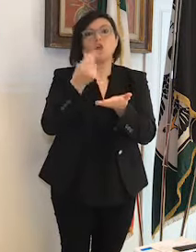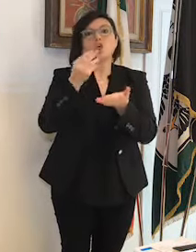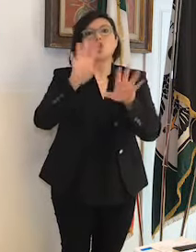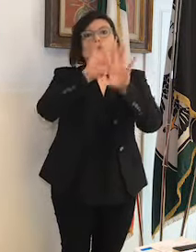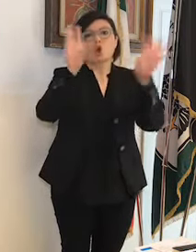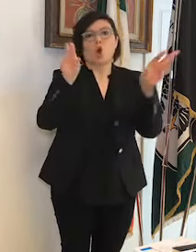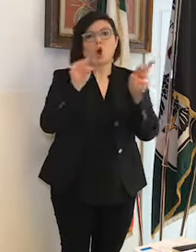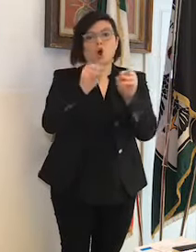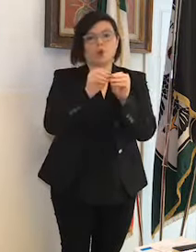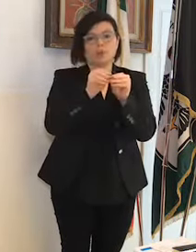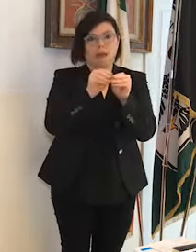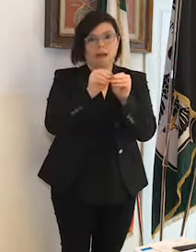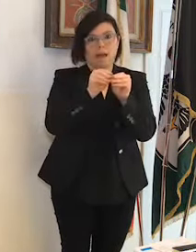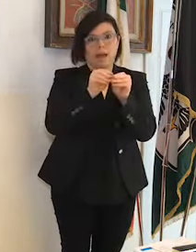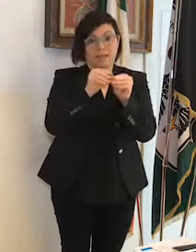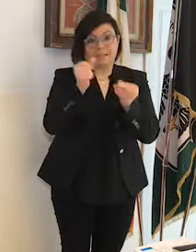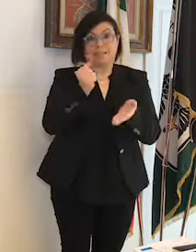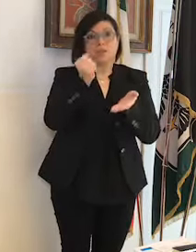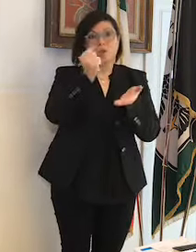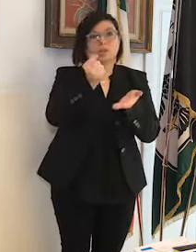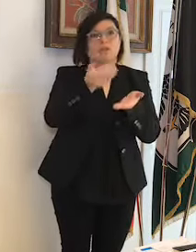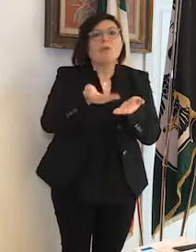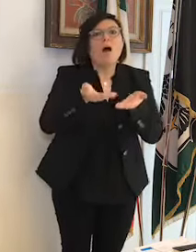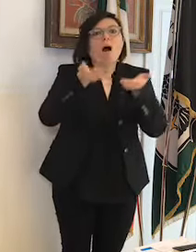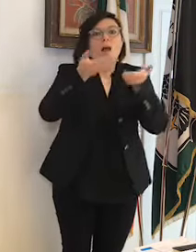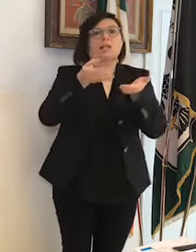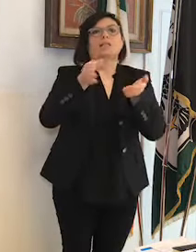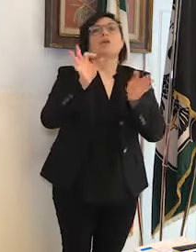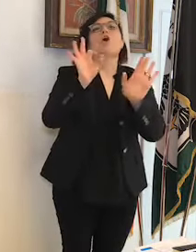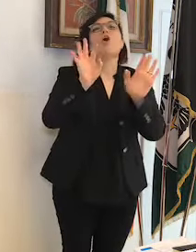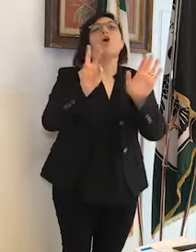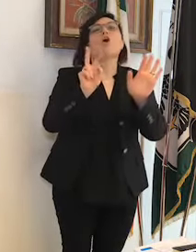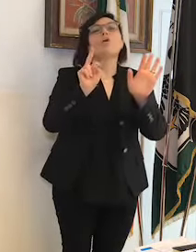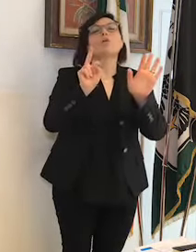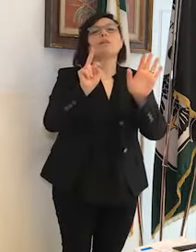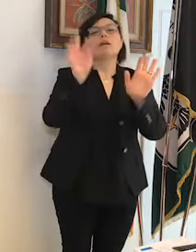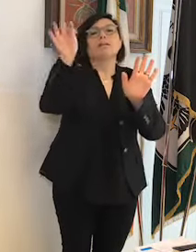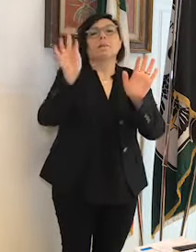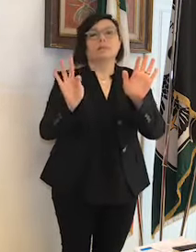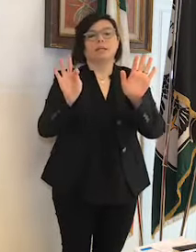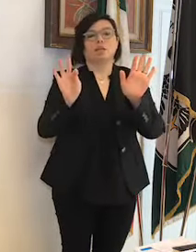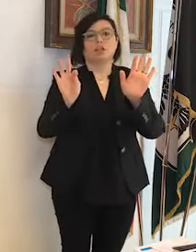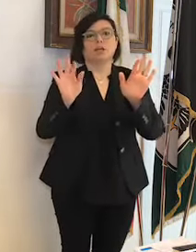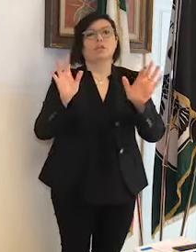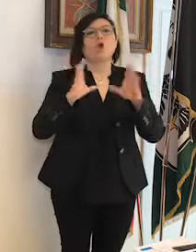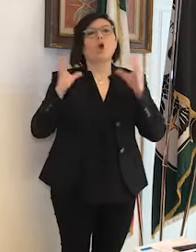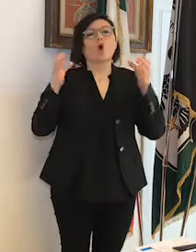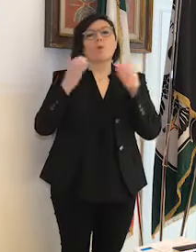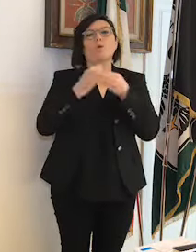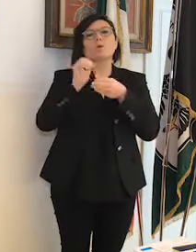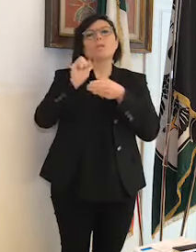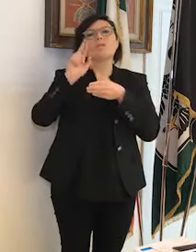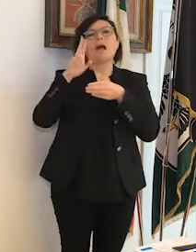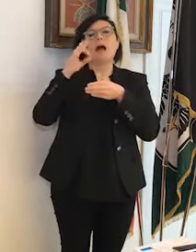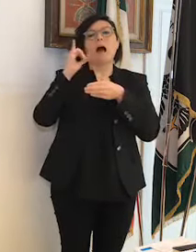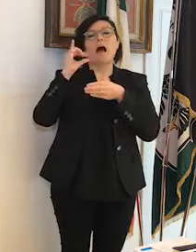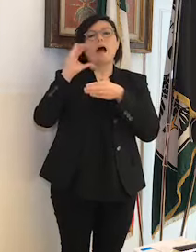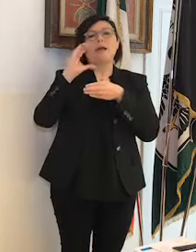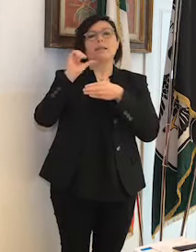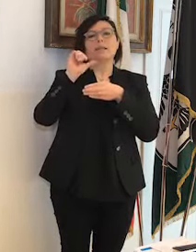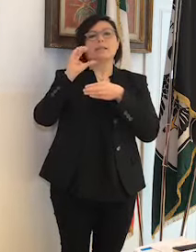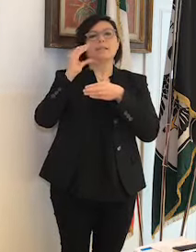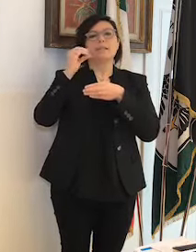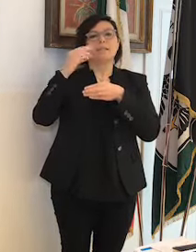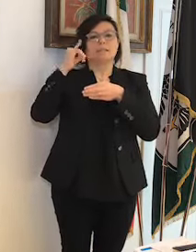innalzato all'ottanta per cento. Dalla comunità di Arischi arriva un gesto di solidarietà a